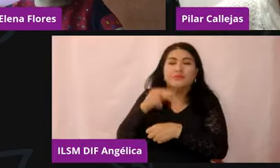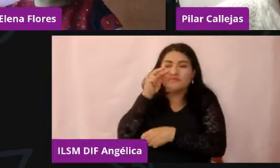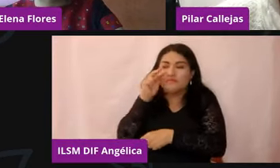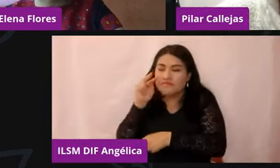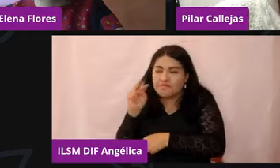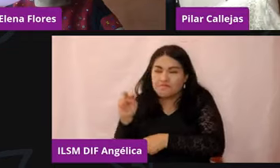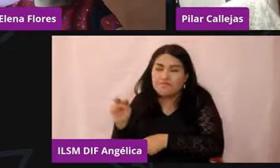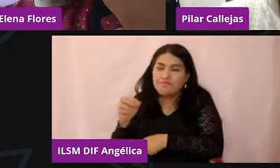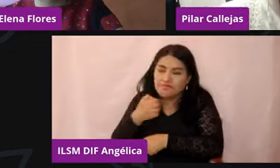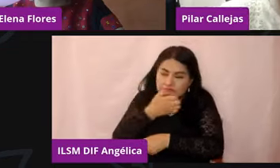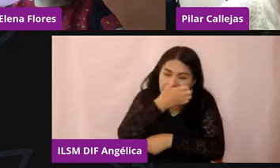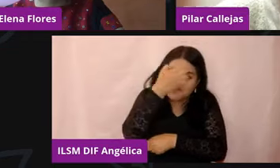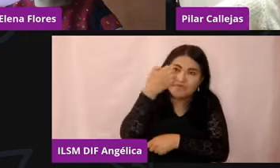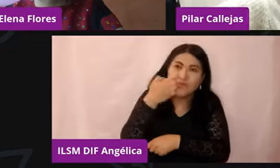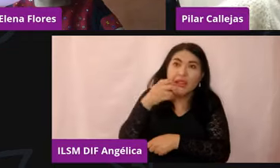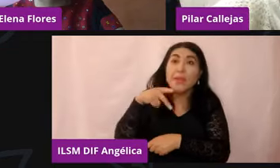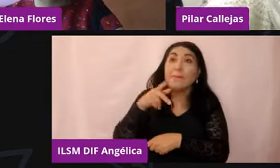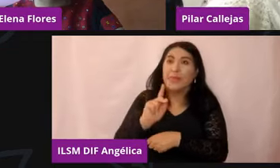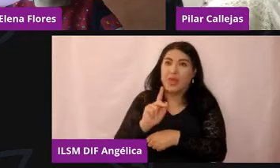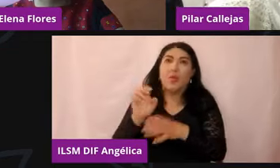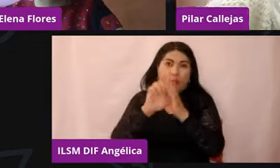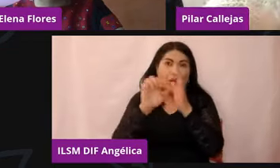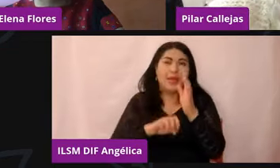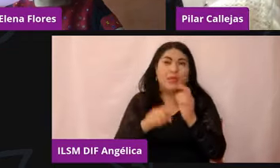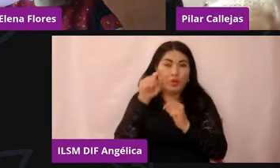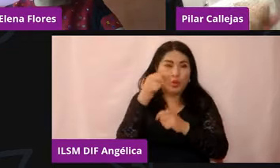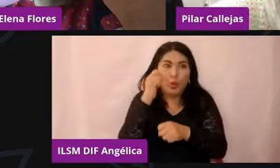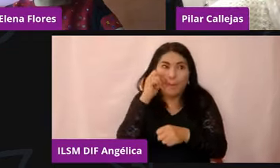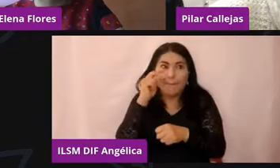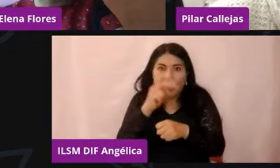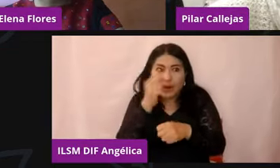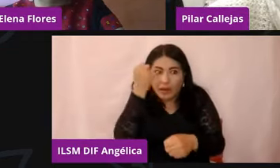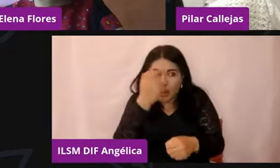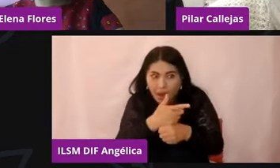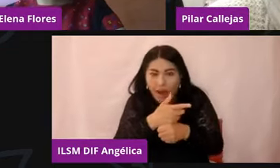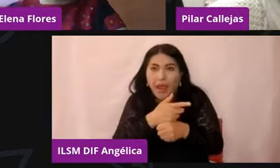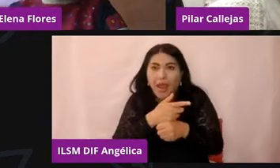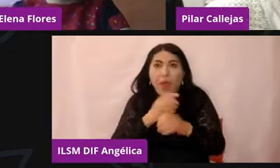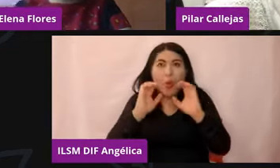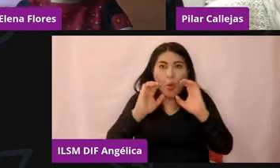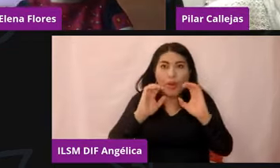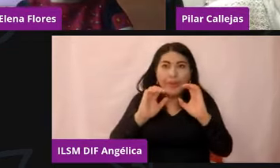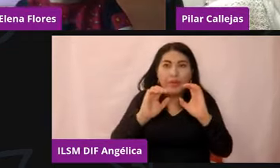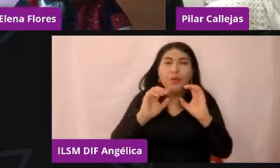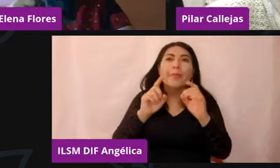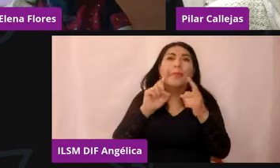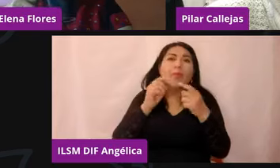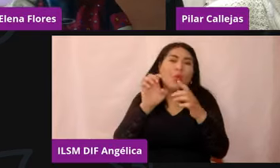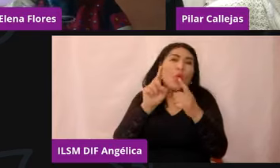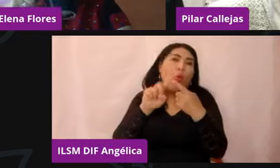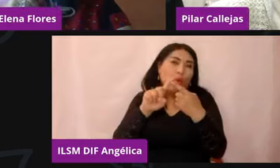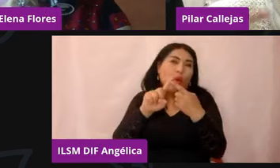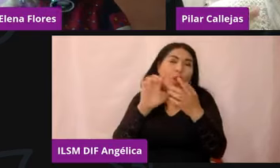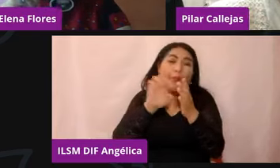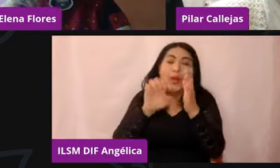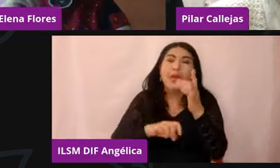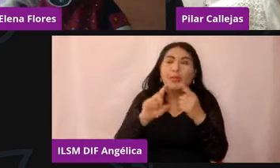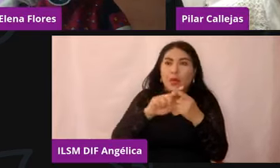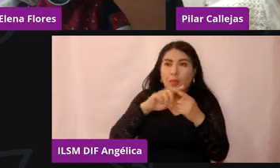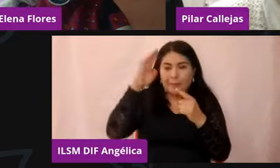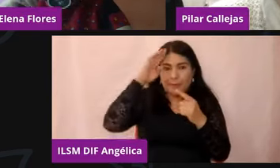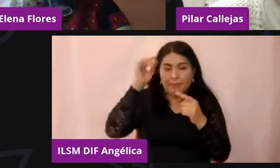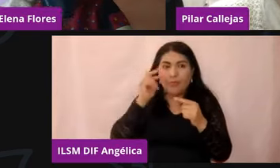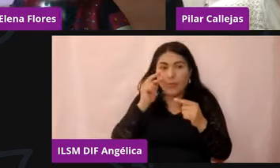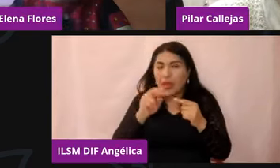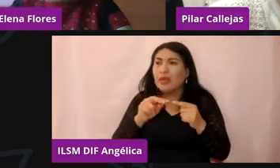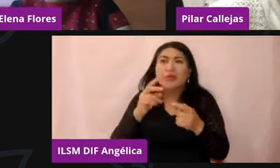muchos datos de alarma, por ejemplo, ¿sabe qué doctora? Ya no estoy durmiendo, ¿no? ¿sabe qué doctora?